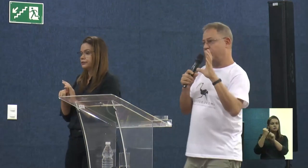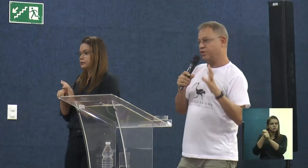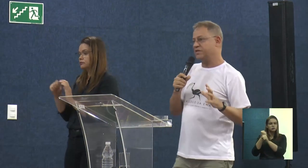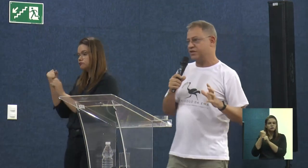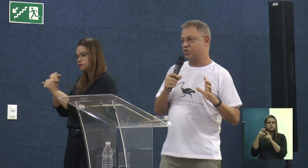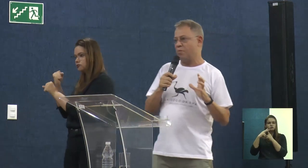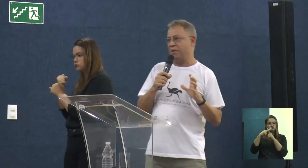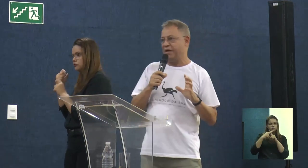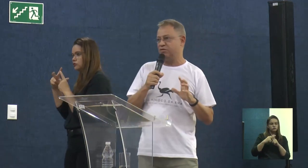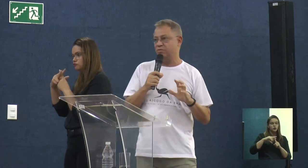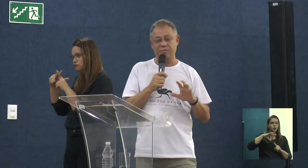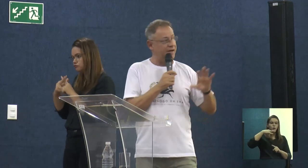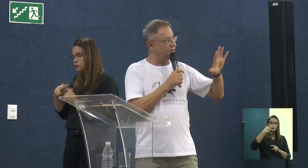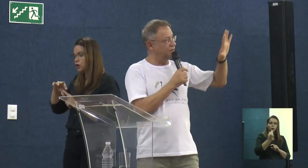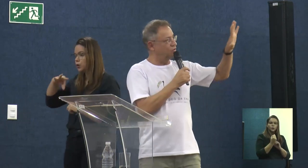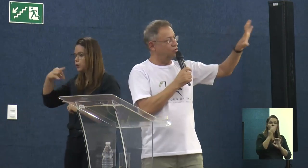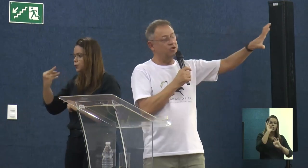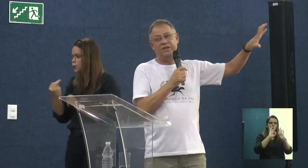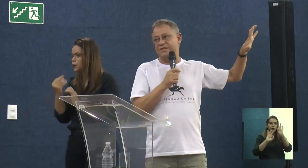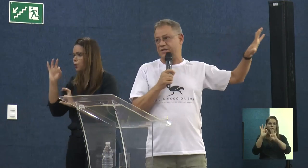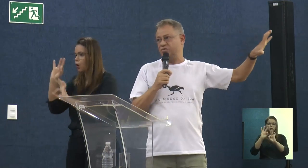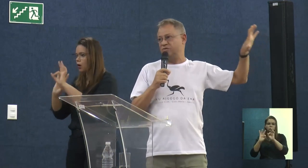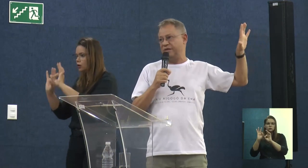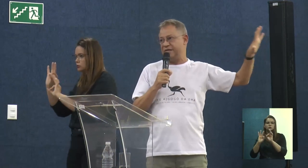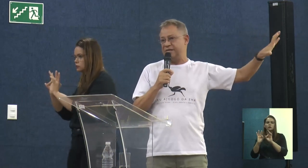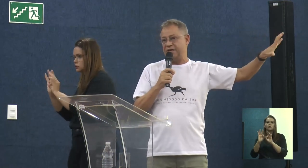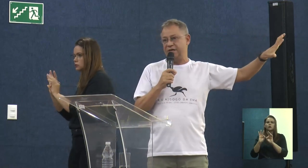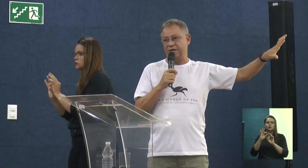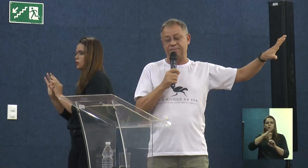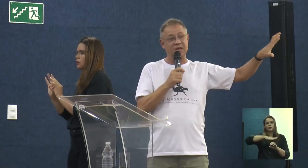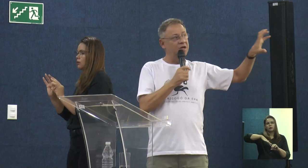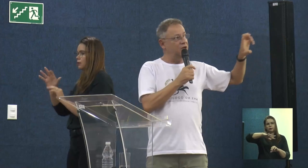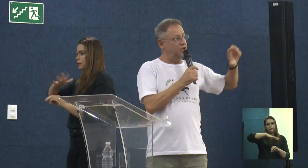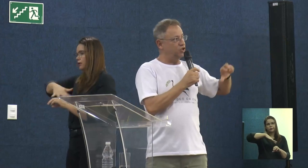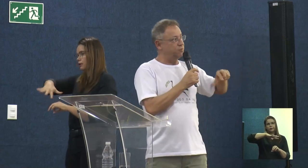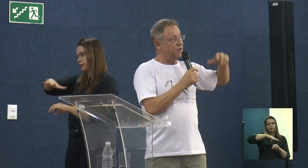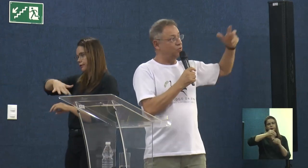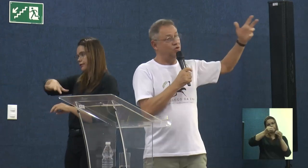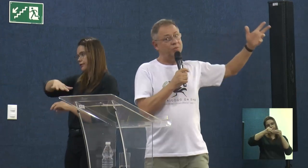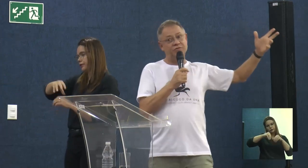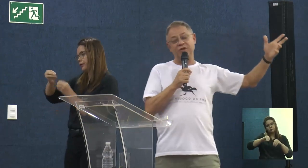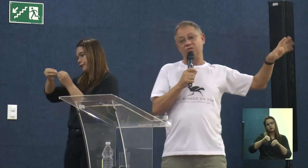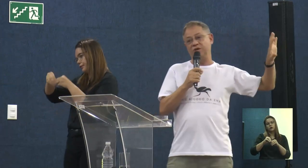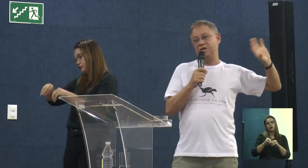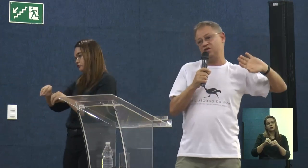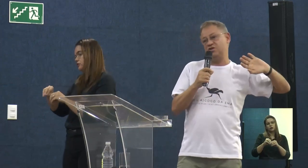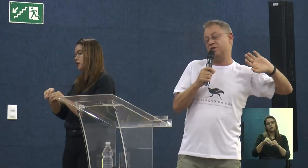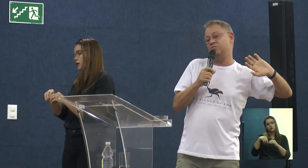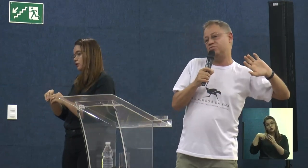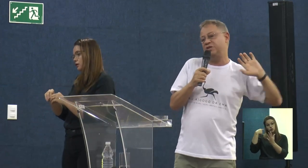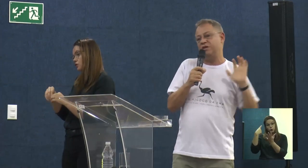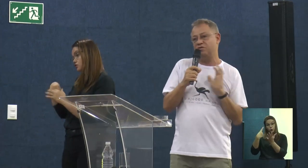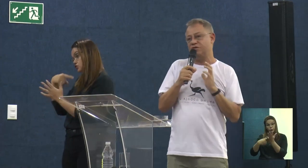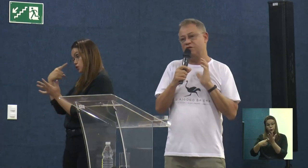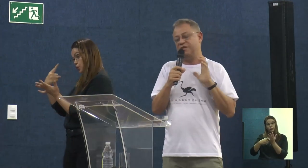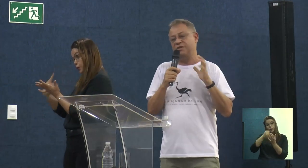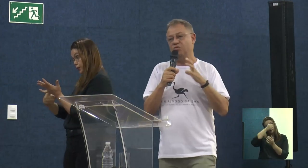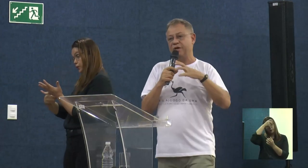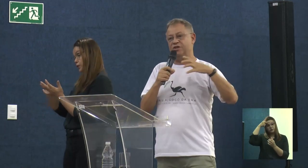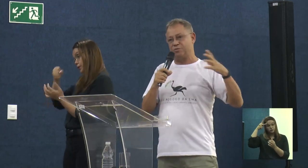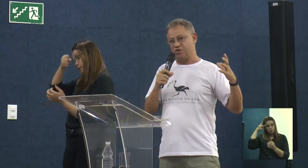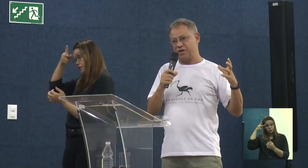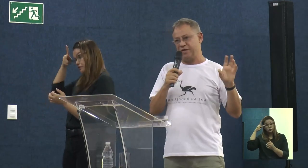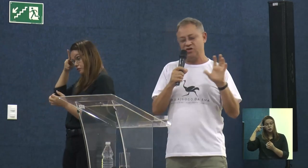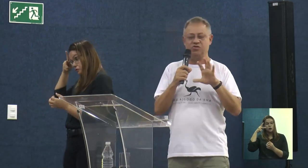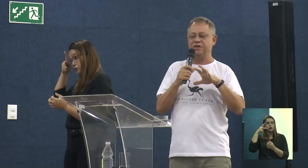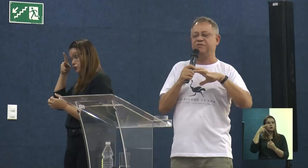todo o processo completo para a consolidação dessa área aqui. A gente pactuou com a prefeitura, que a gente não tinha condições de fazer